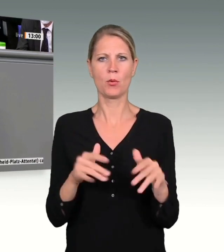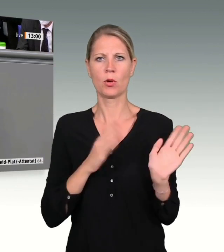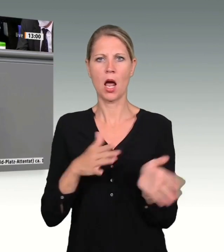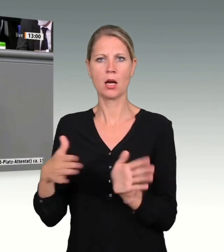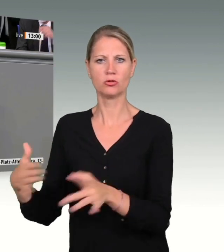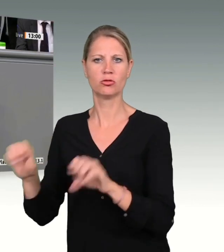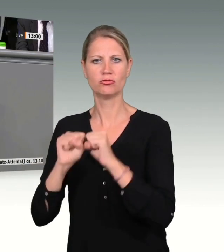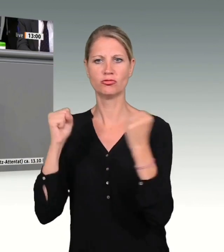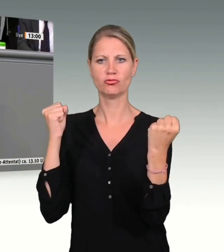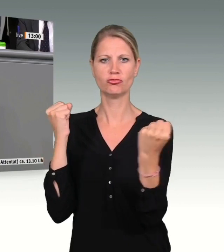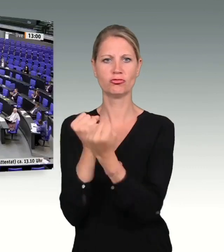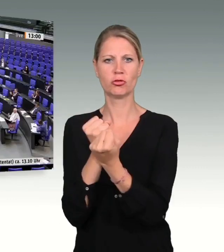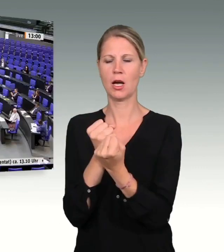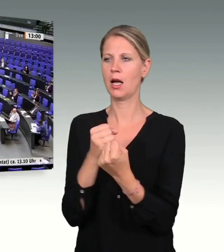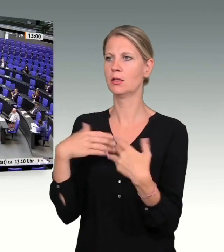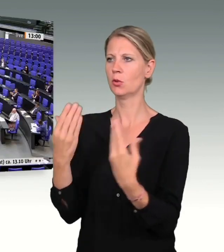herzlichen Dank.